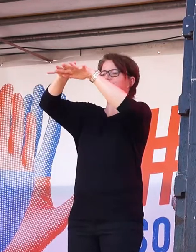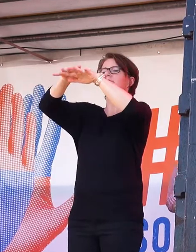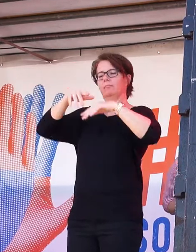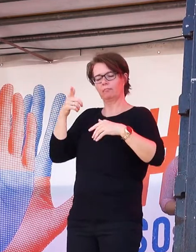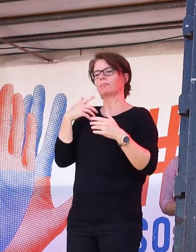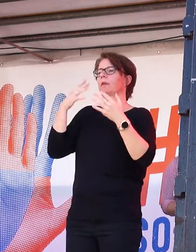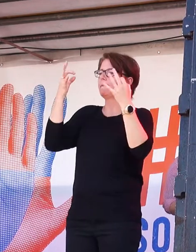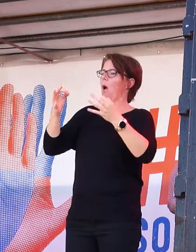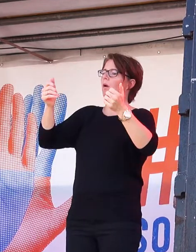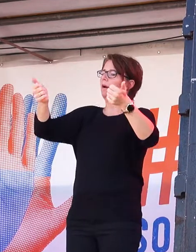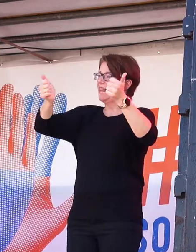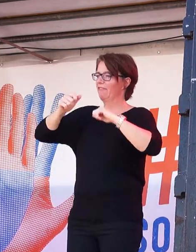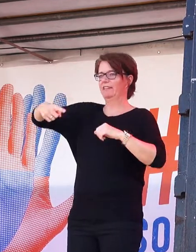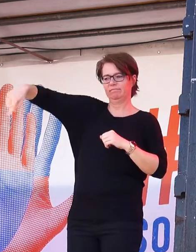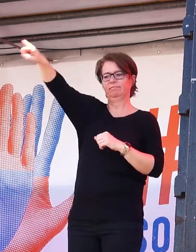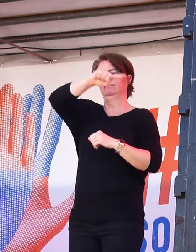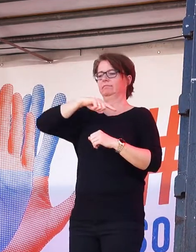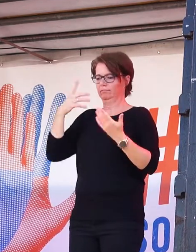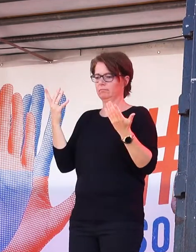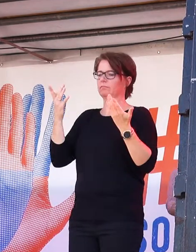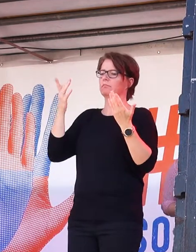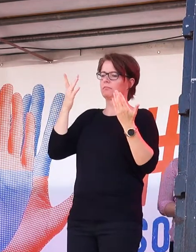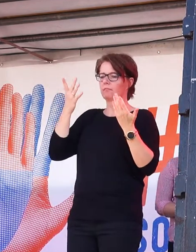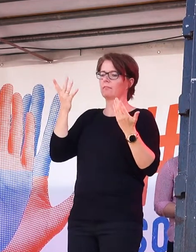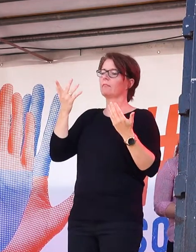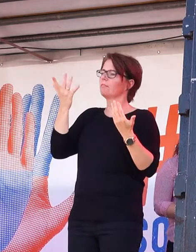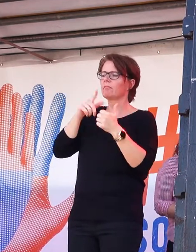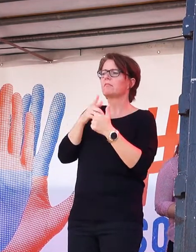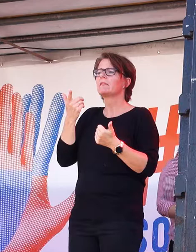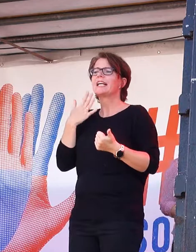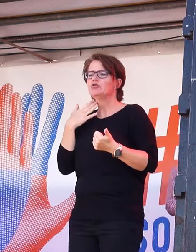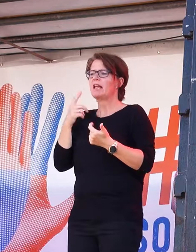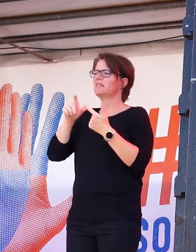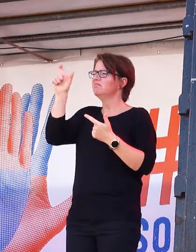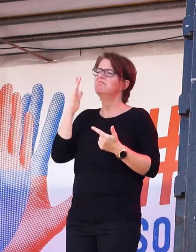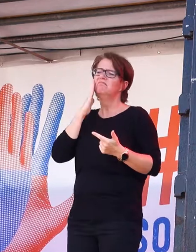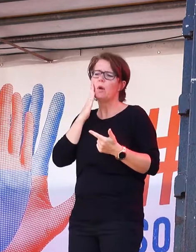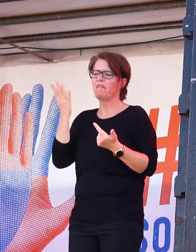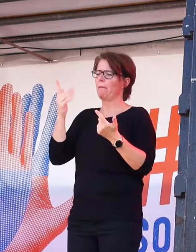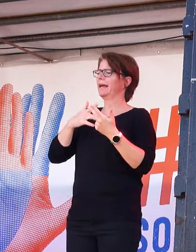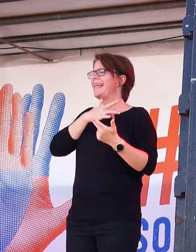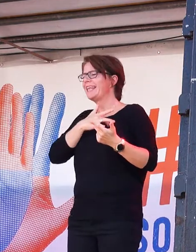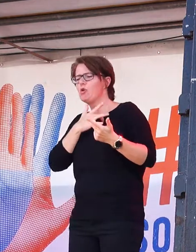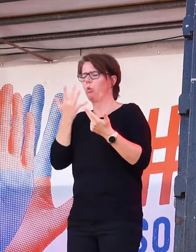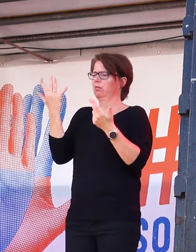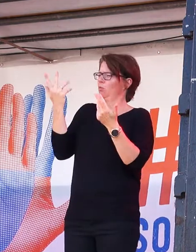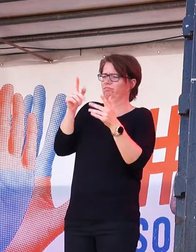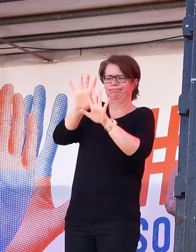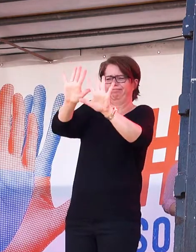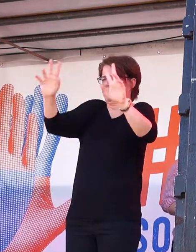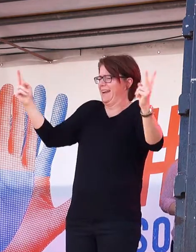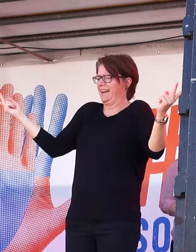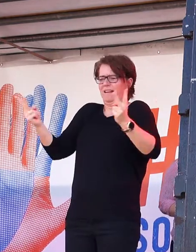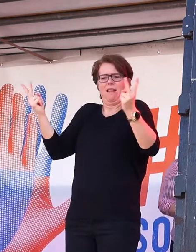Religion er ist, woran er glaubt, egal welchem Schlechtes er ist, egal welcher Sexualität er lebt und egal, ob er